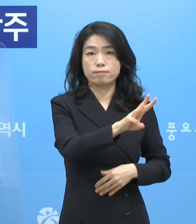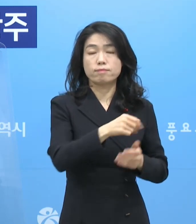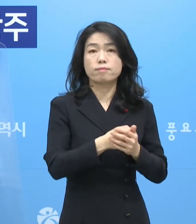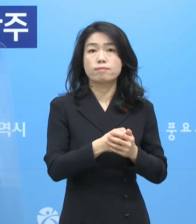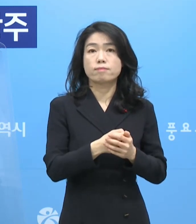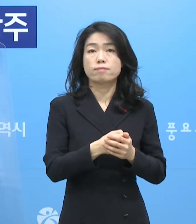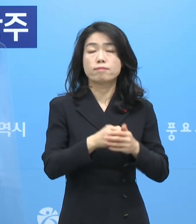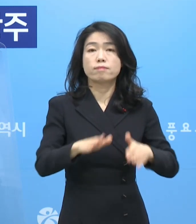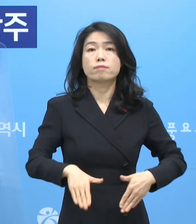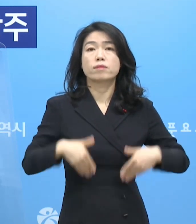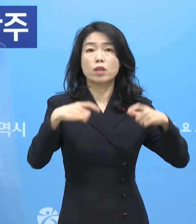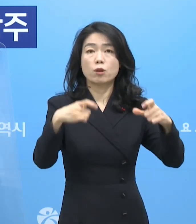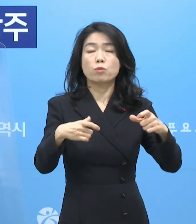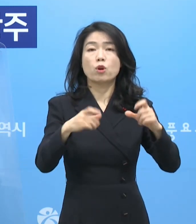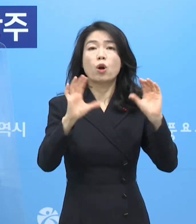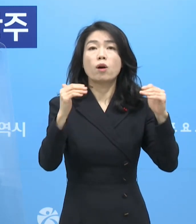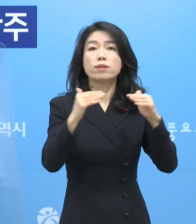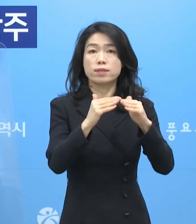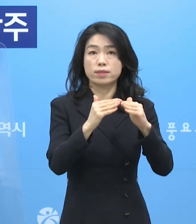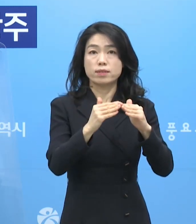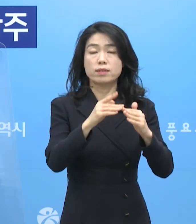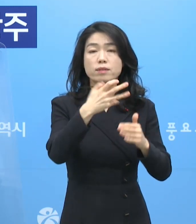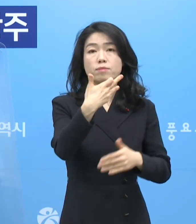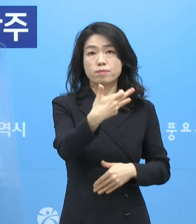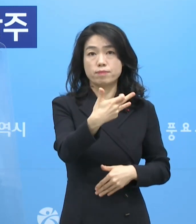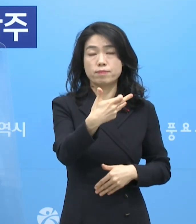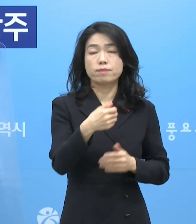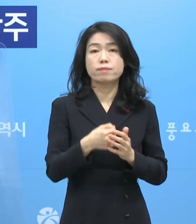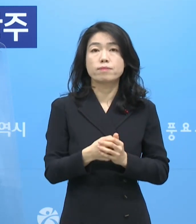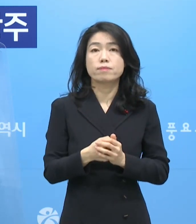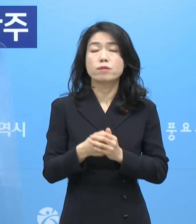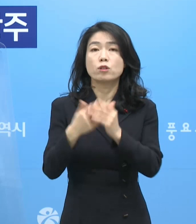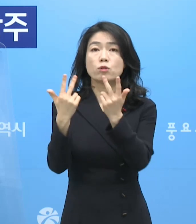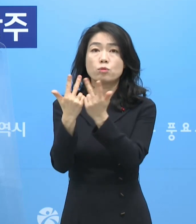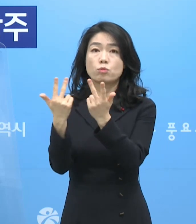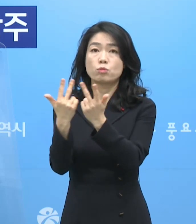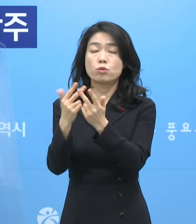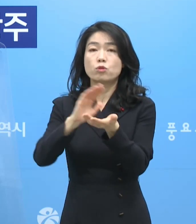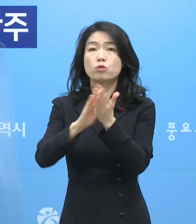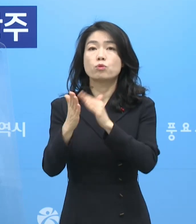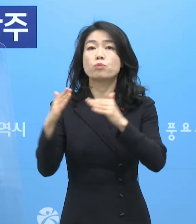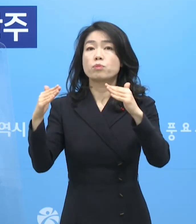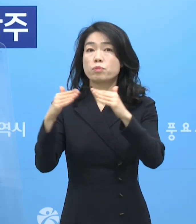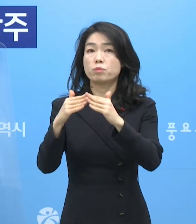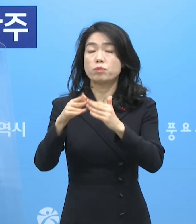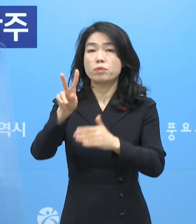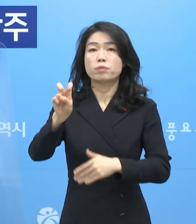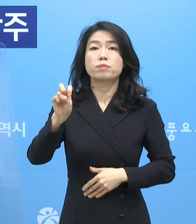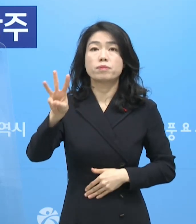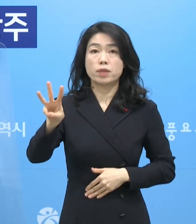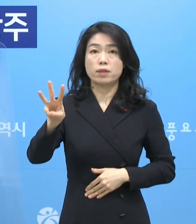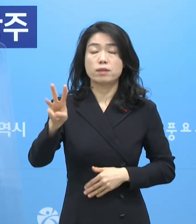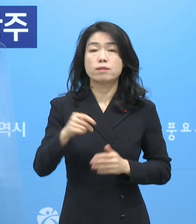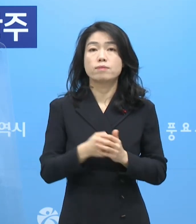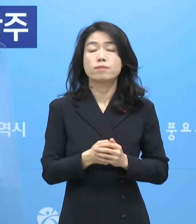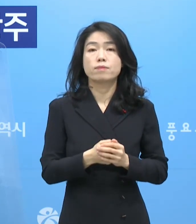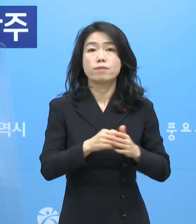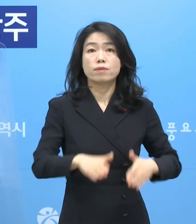남구소재 어린이집 관련 18명 북구소재 유치원 관련 23명